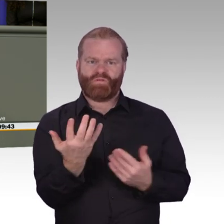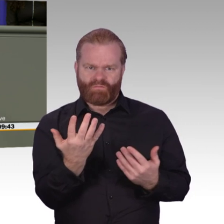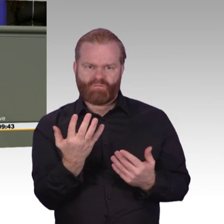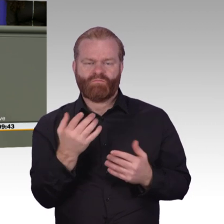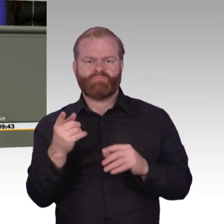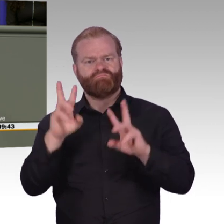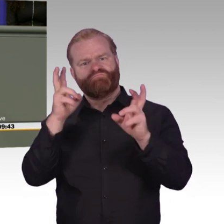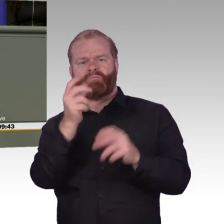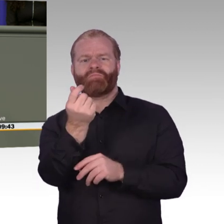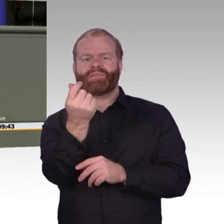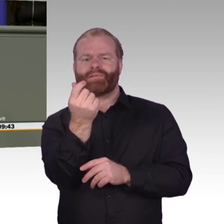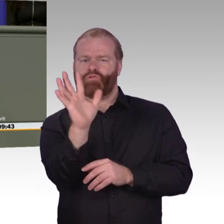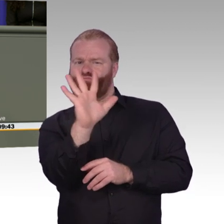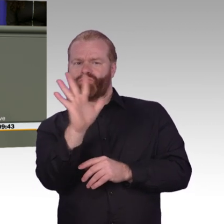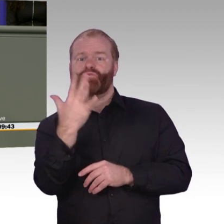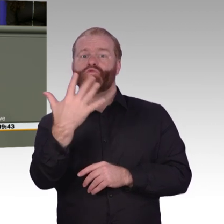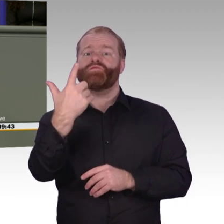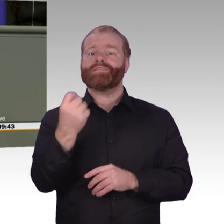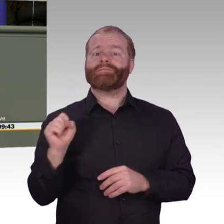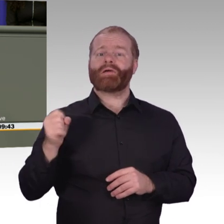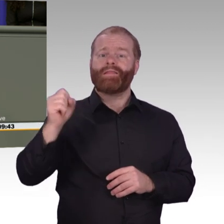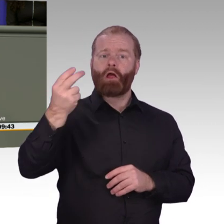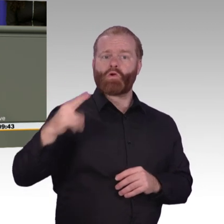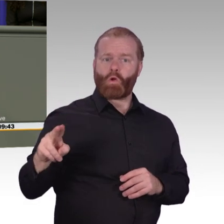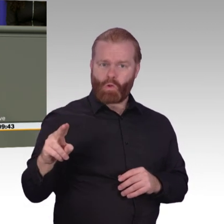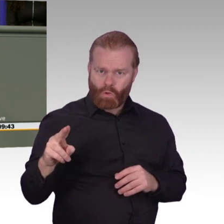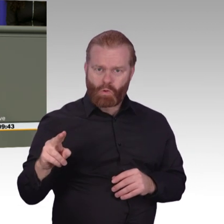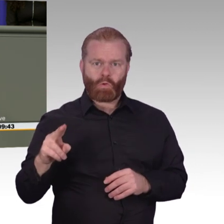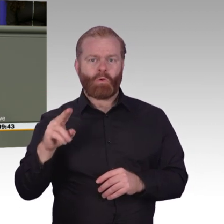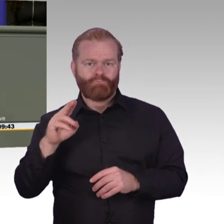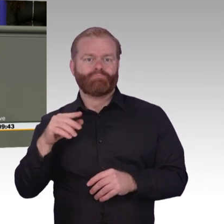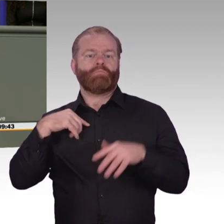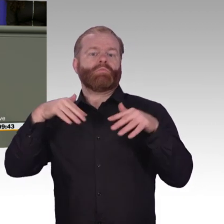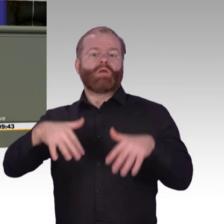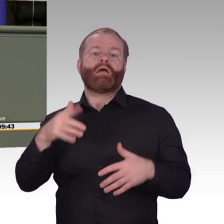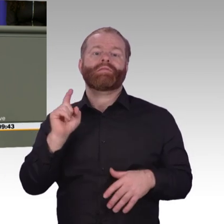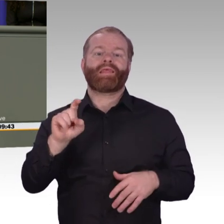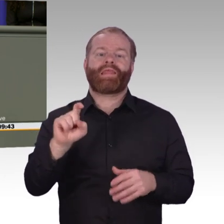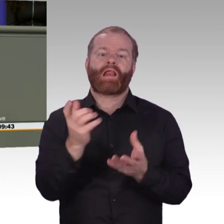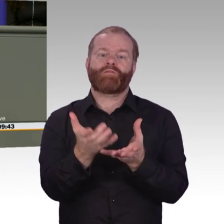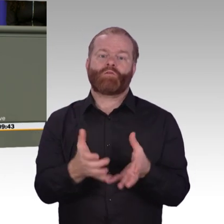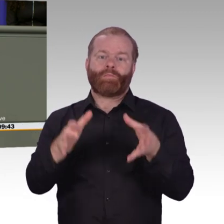nicht in 10 oder 15 Jahren von meinen Söhnen fragen lassen, warum hast du die Hand gehoben? Für Grundrente, für